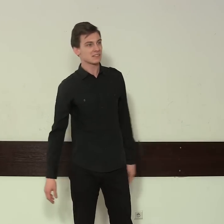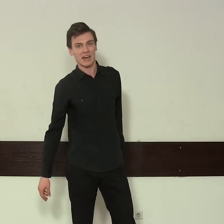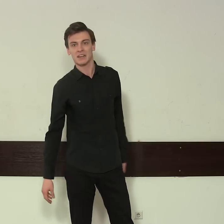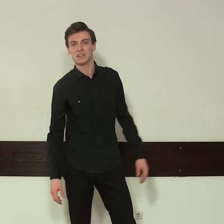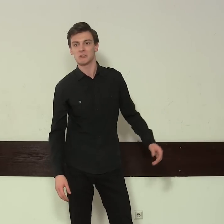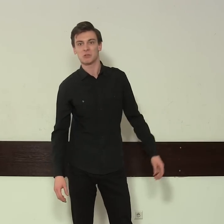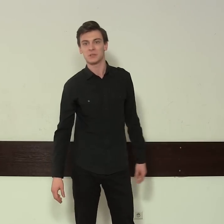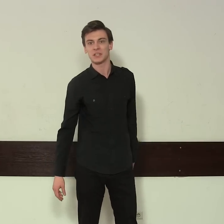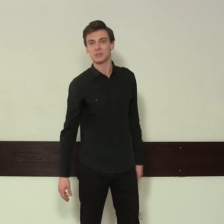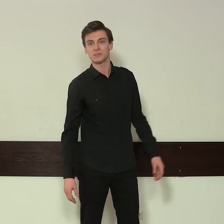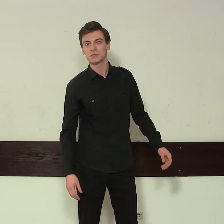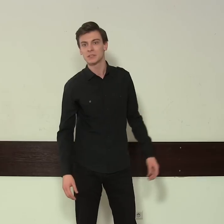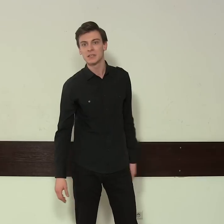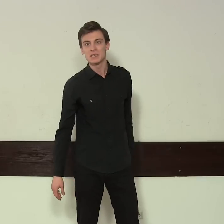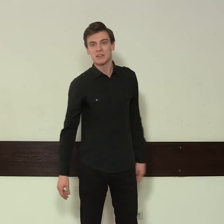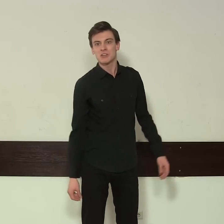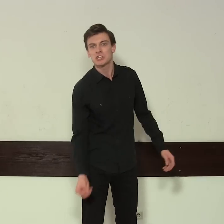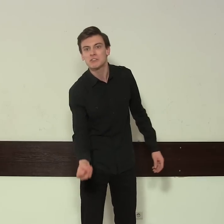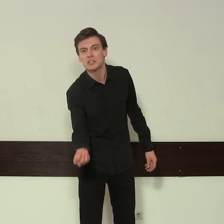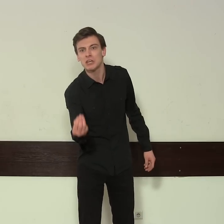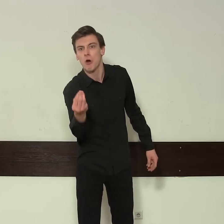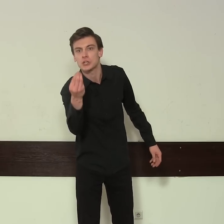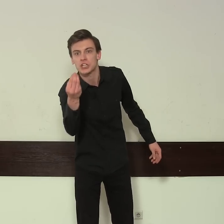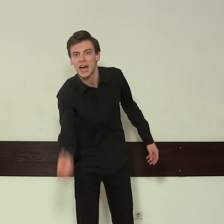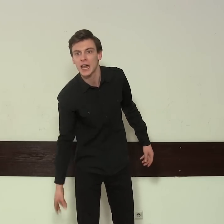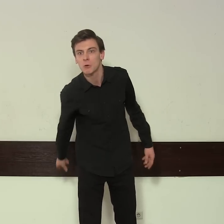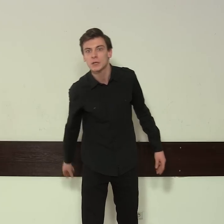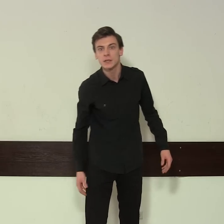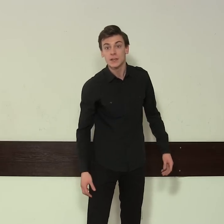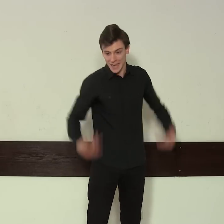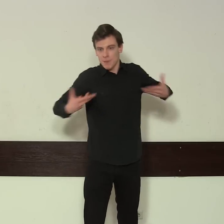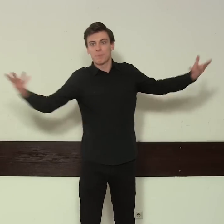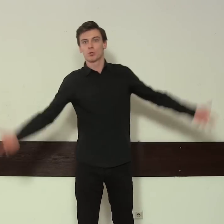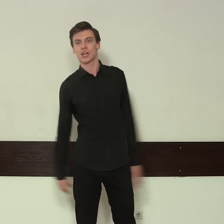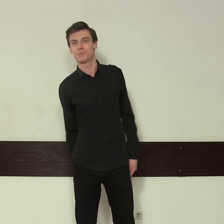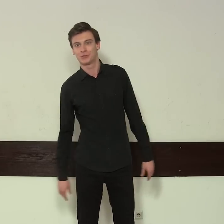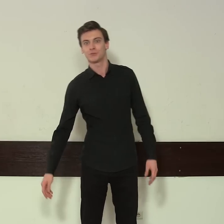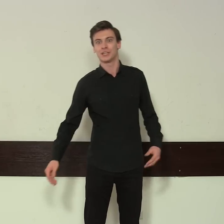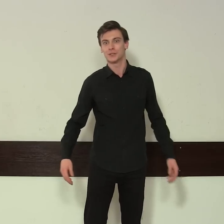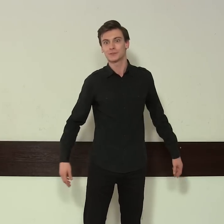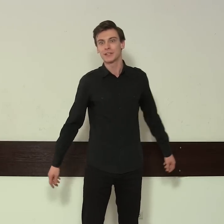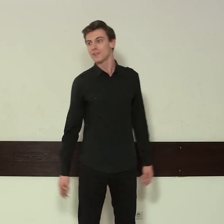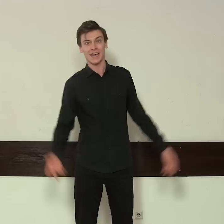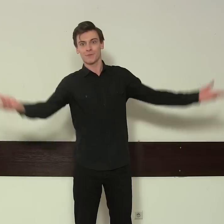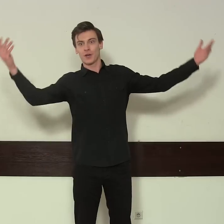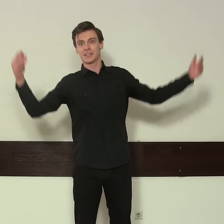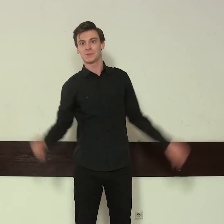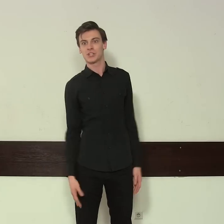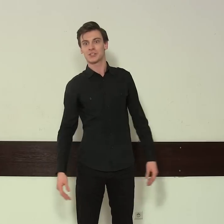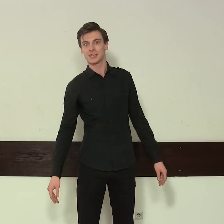Starynku, głupi Ryków. Czy ty oszalał? Ja mam puszczać buntowników. W takim wojennym czasie.